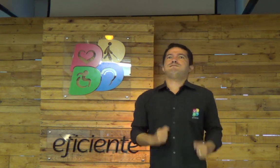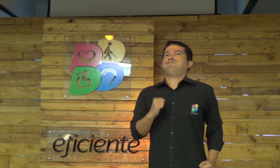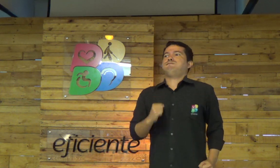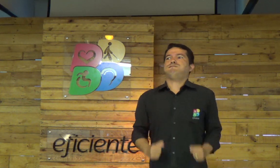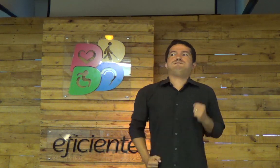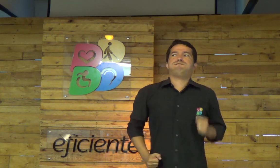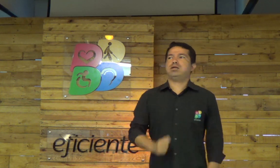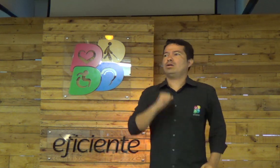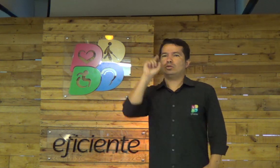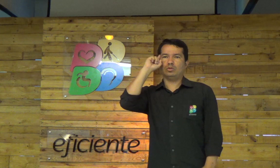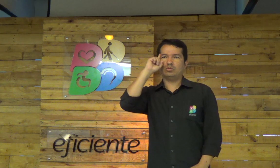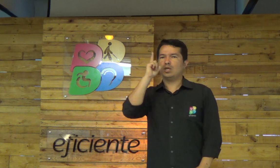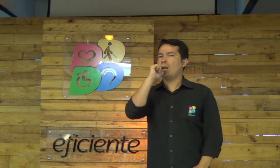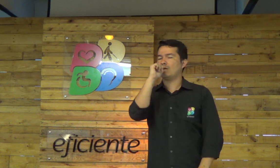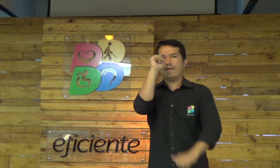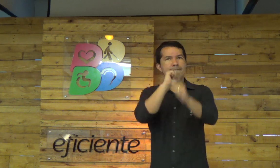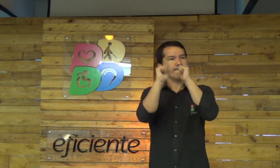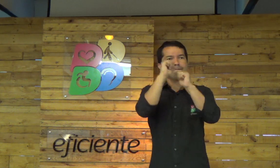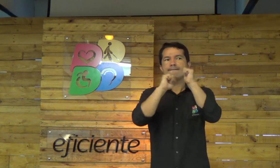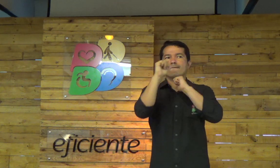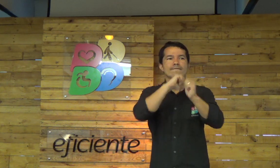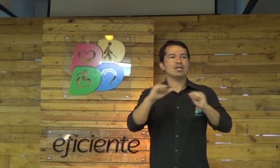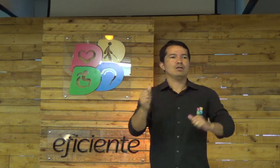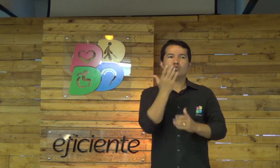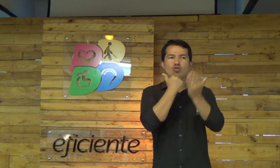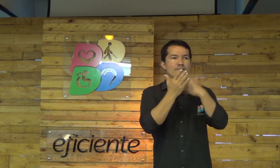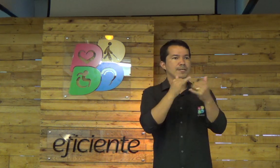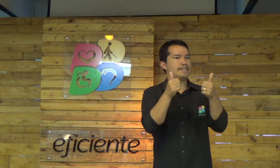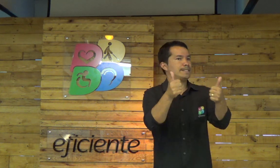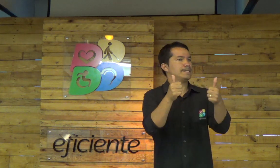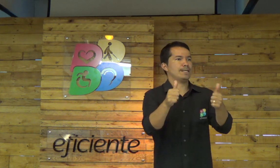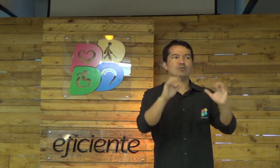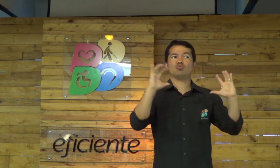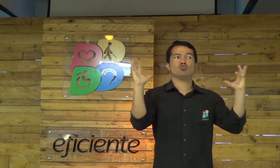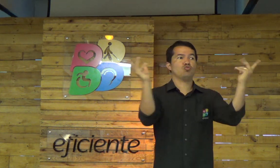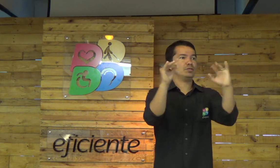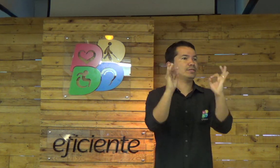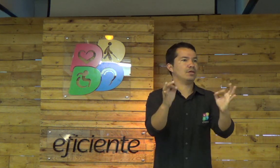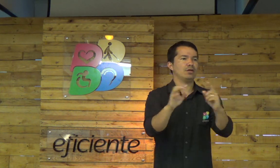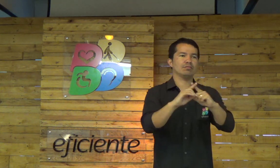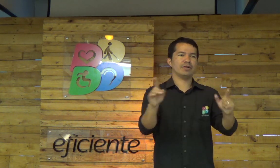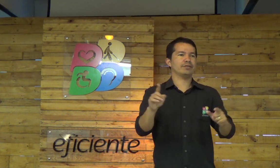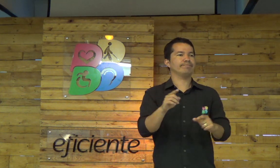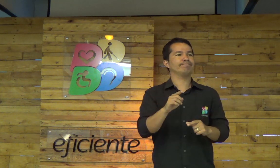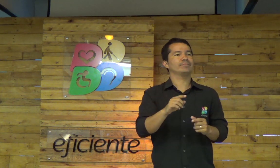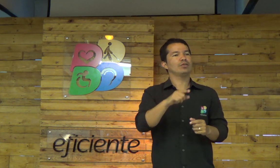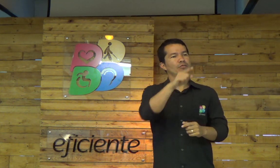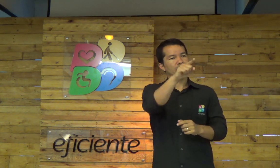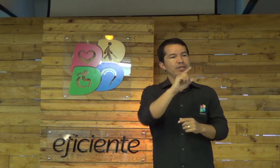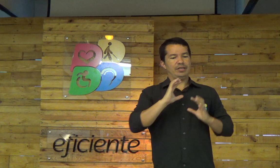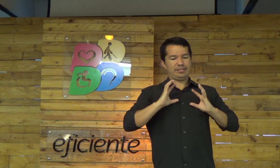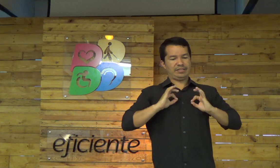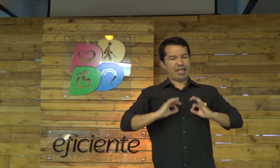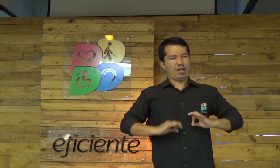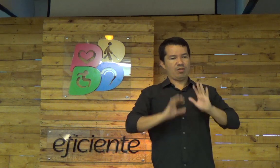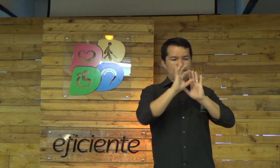Nós podemos cuidar da nossa saúde, beber água, fazer uma alimentação boa, fazer exercícios,